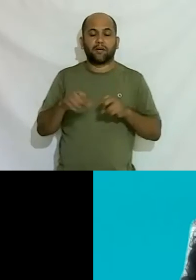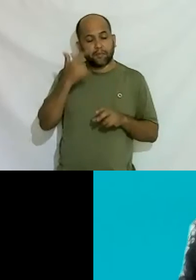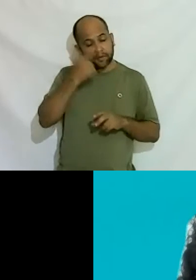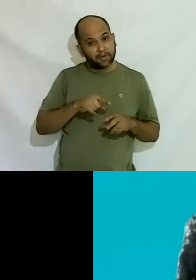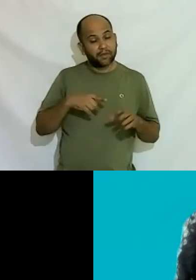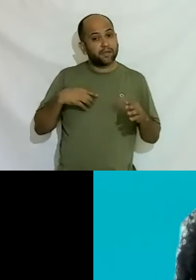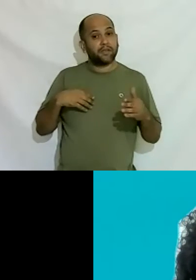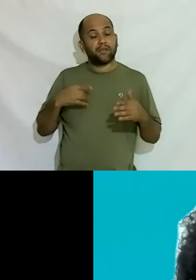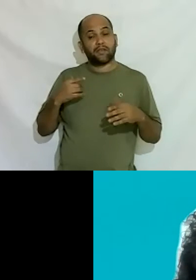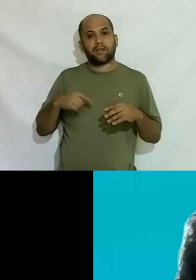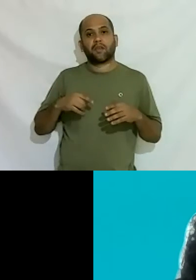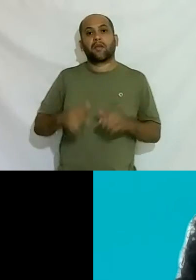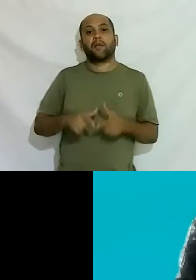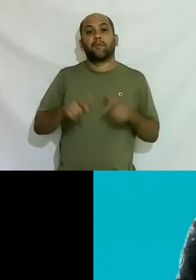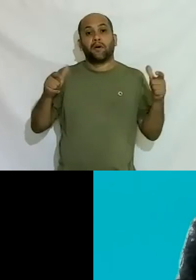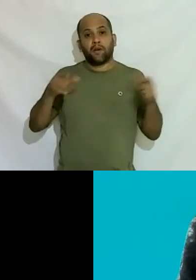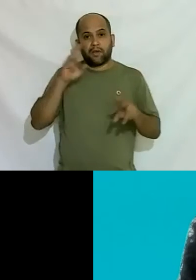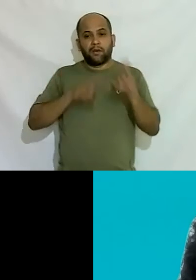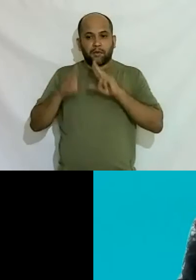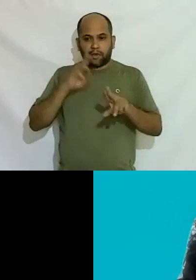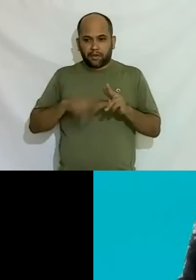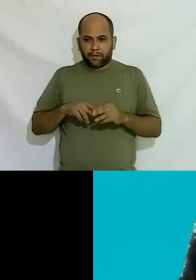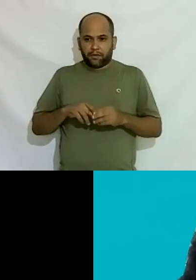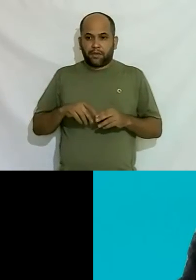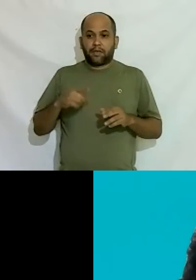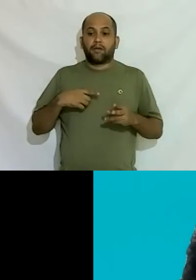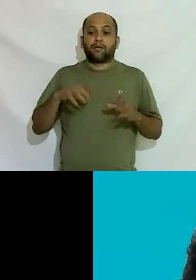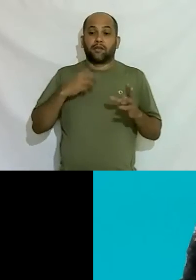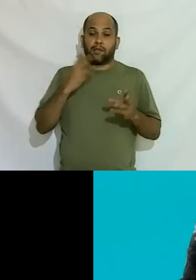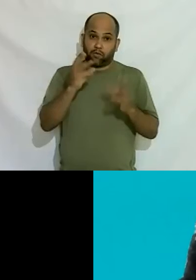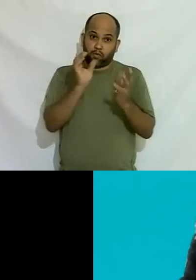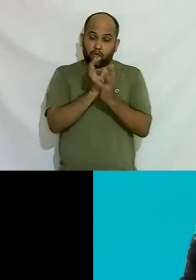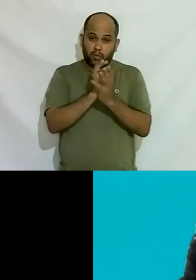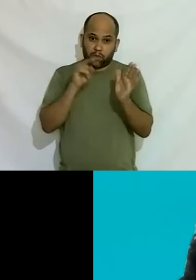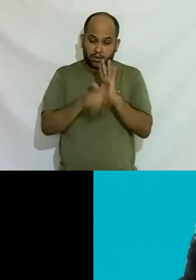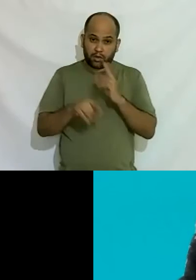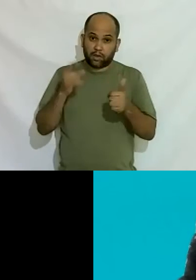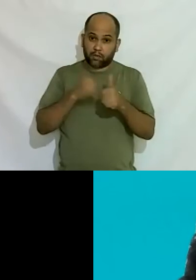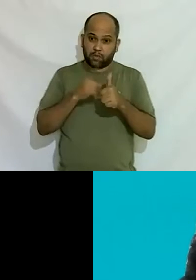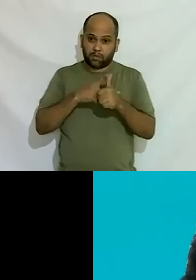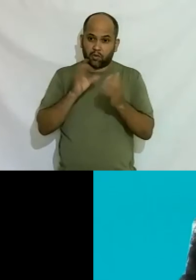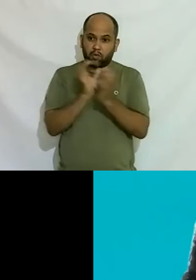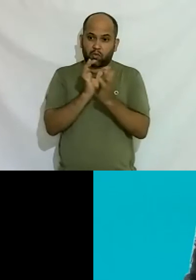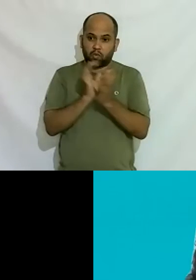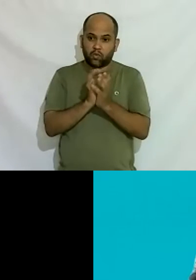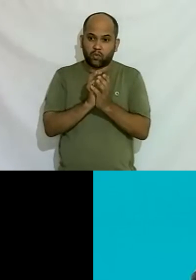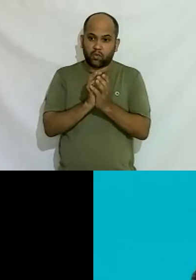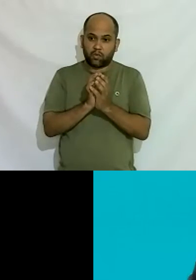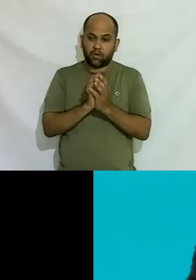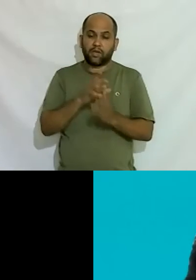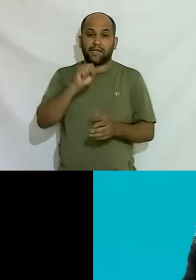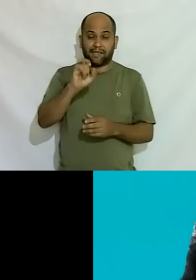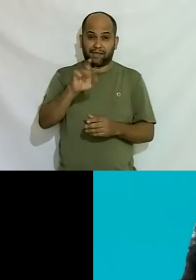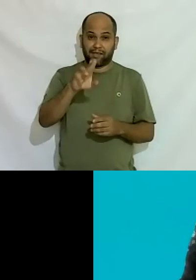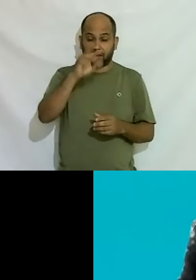atingir o maior número de respostas aqui então tem dois grupos de questões a primeira o primeiro grupo é mais sobre ser uma pessoa